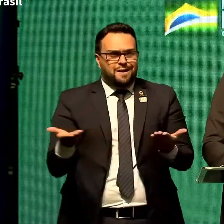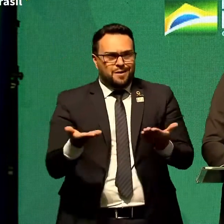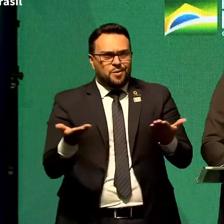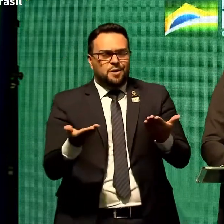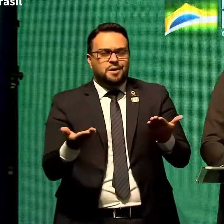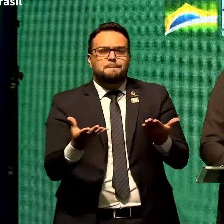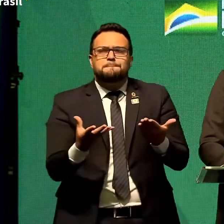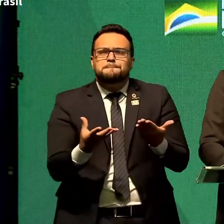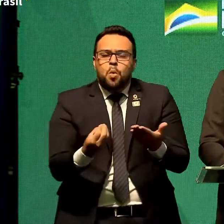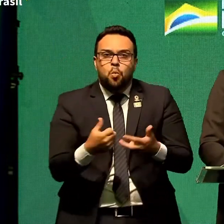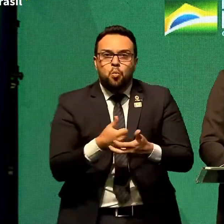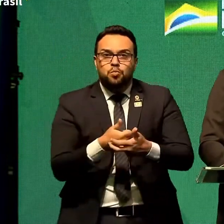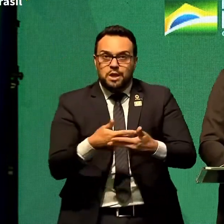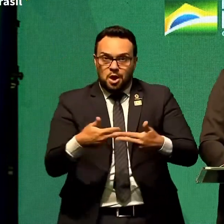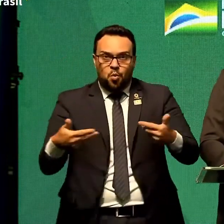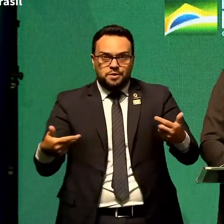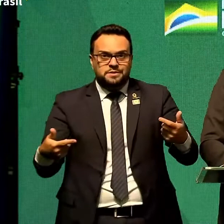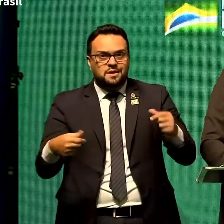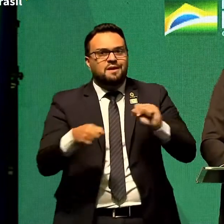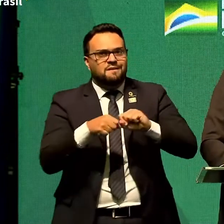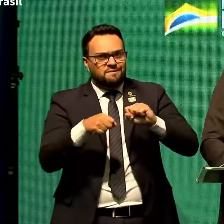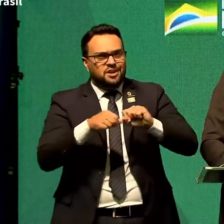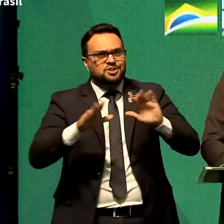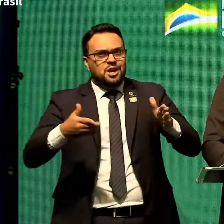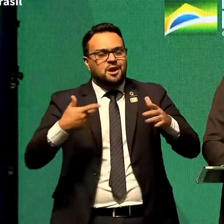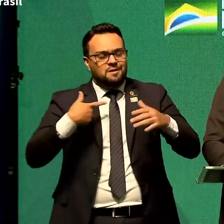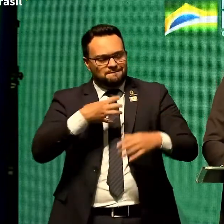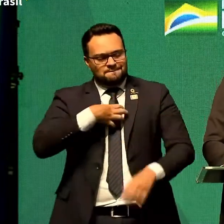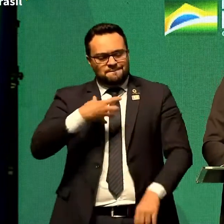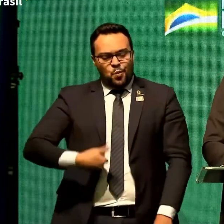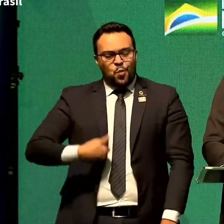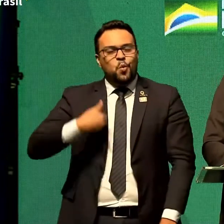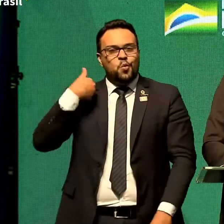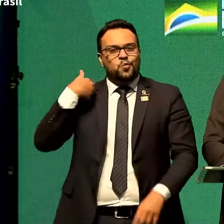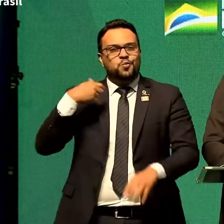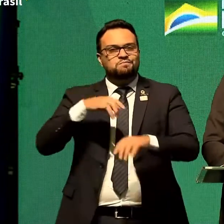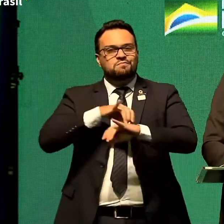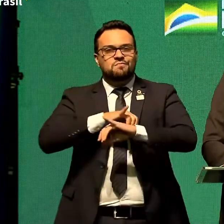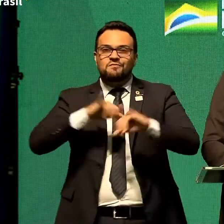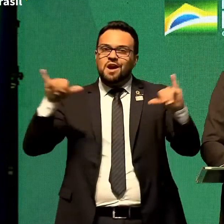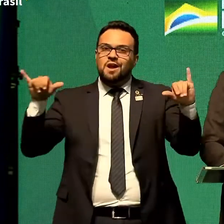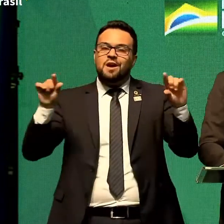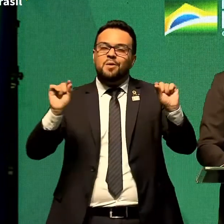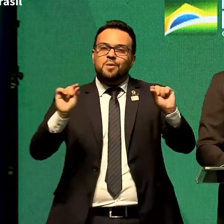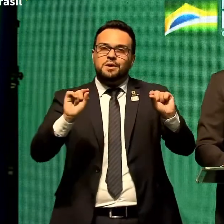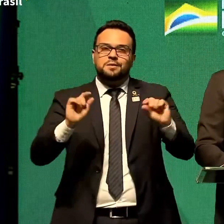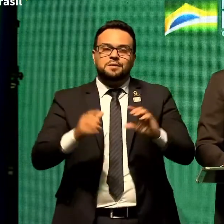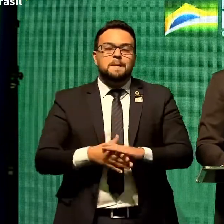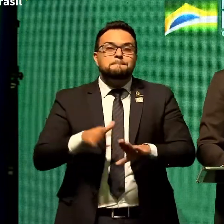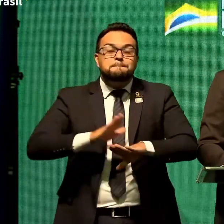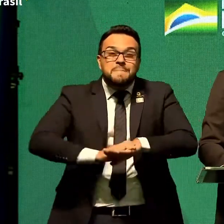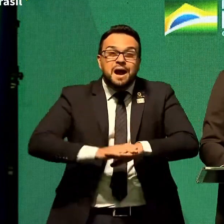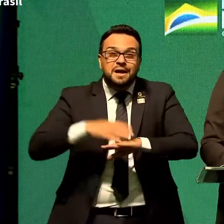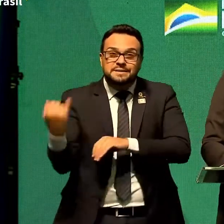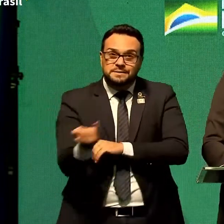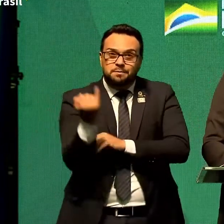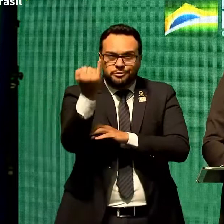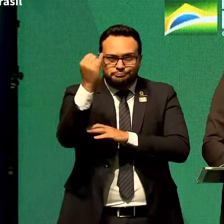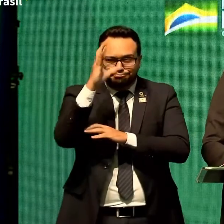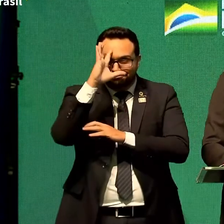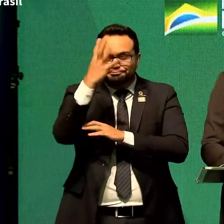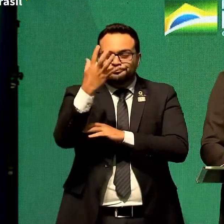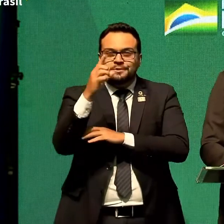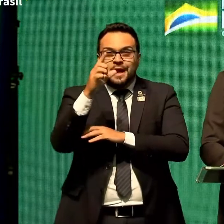muita coisa de concreta fizemos e tenho orgulho a dizer uma das medidas mais importantes que tomamos